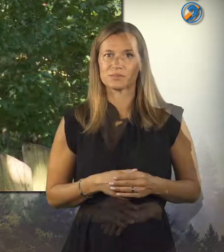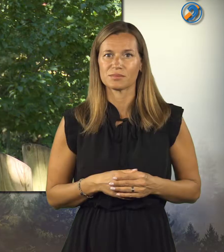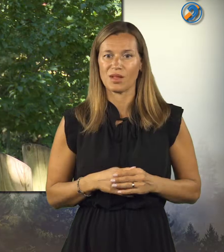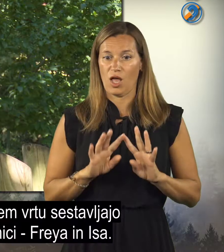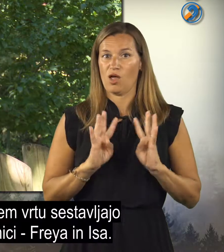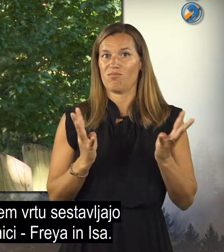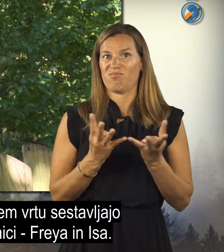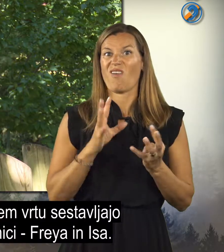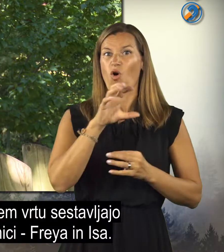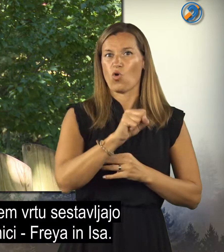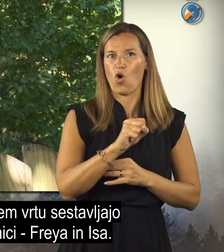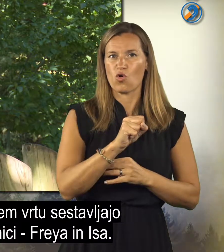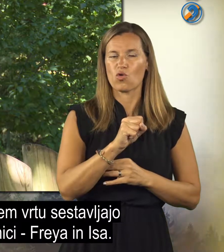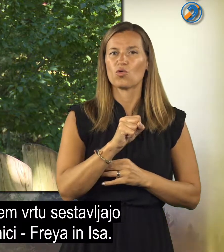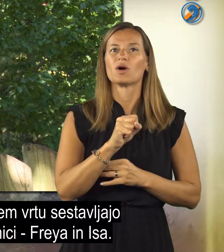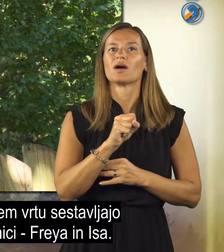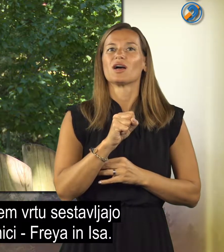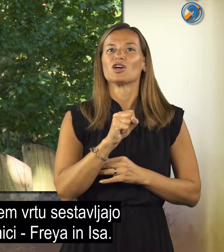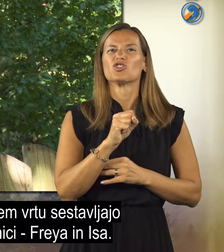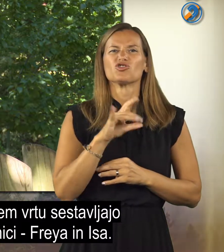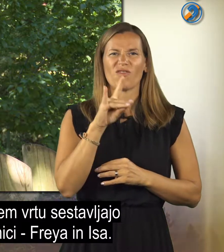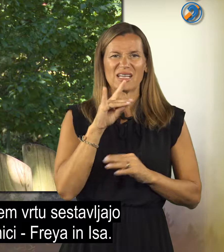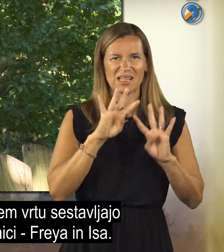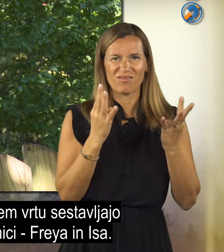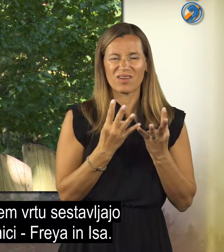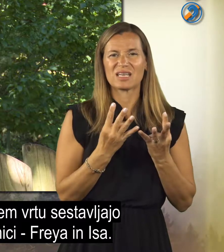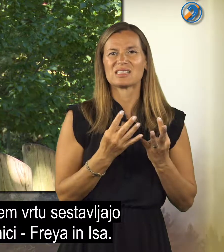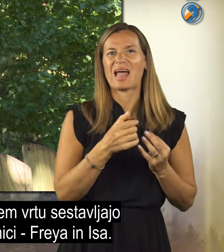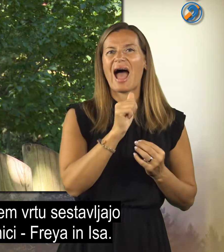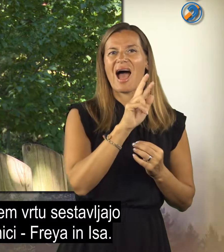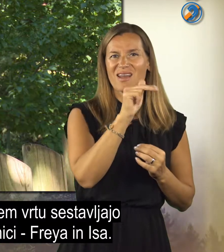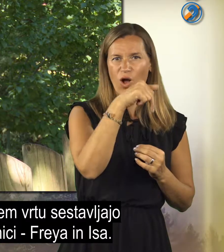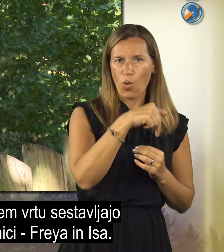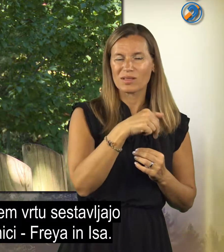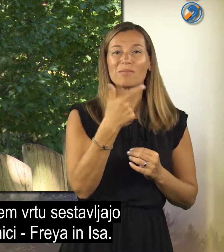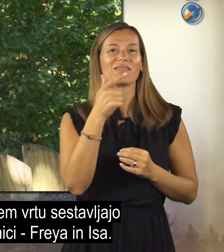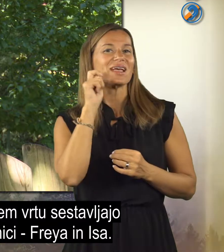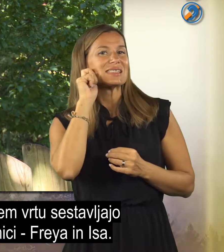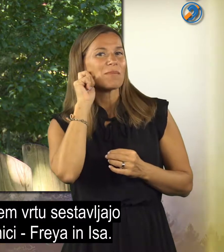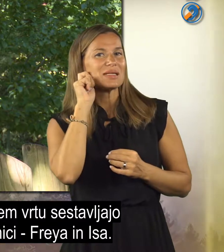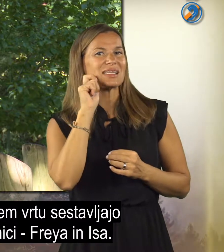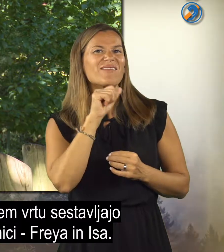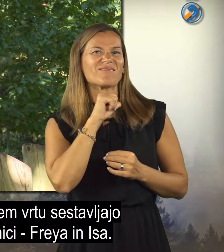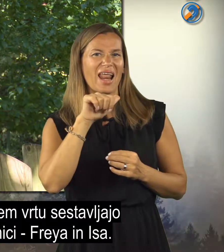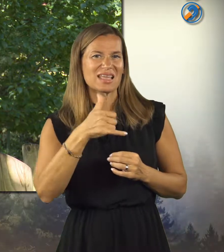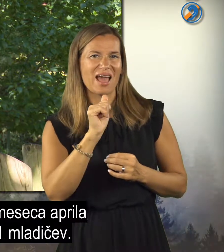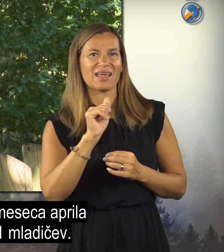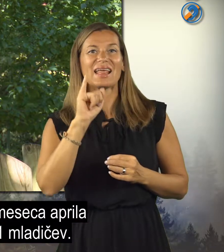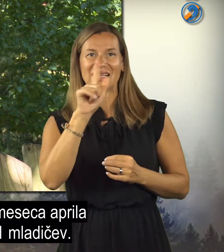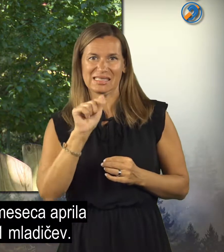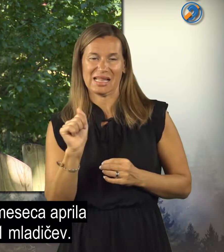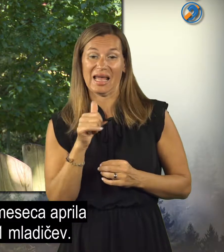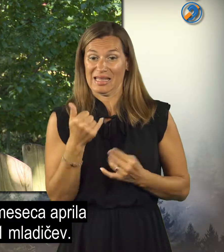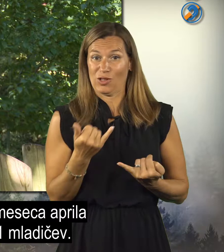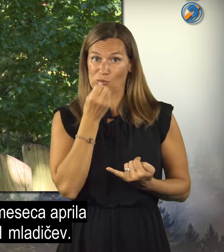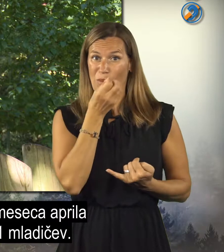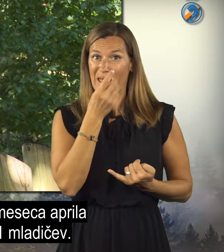Trop volkov v živalskem vrtu se stavljata Aragoran in dve samici Freja in Iza in